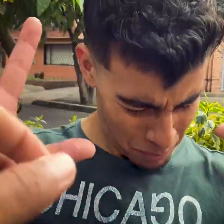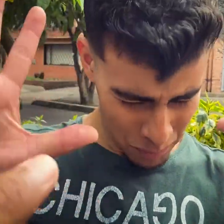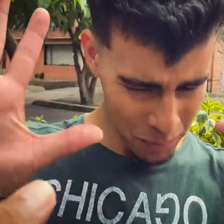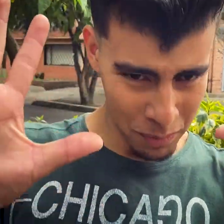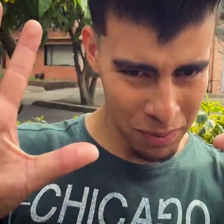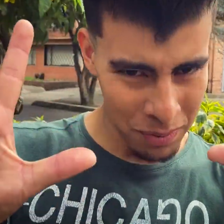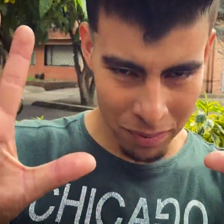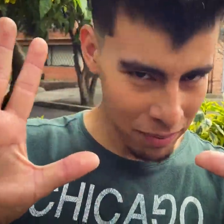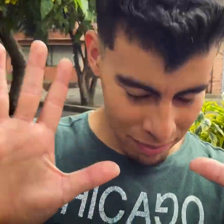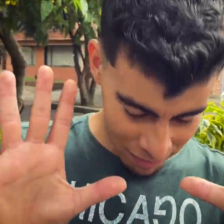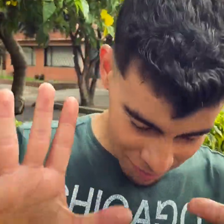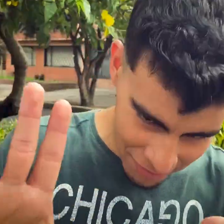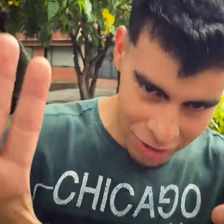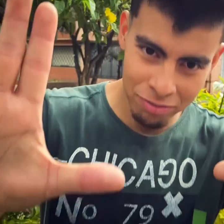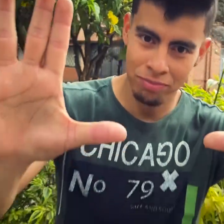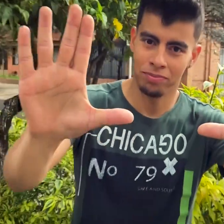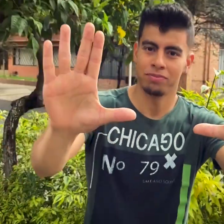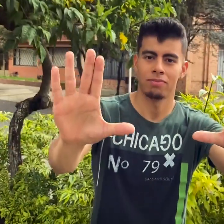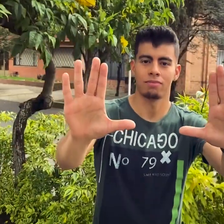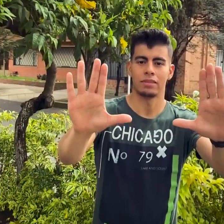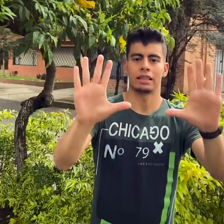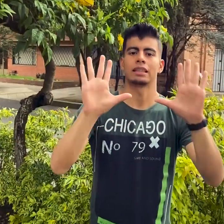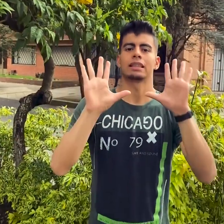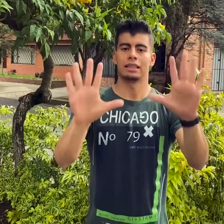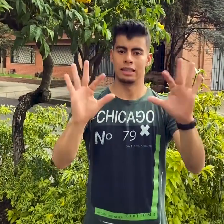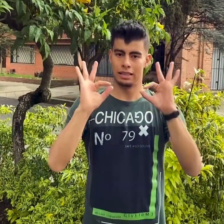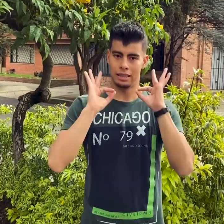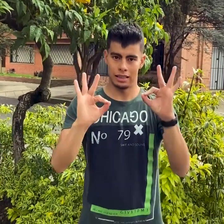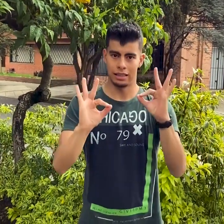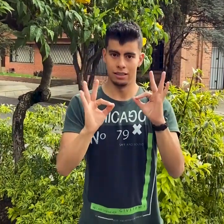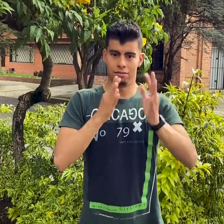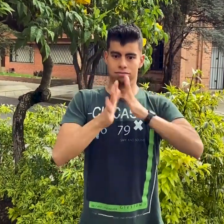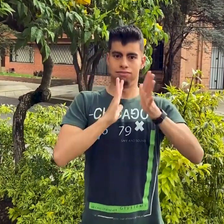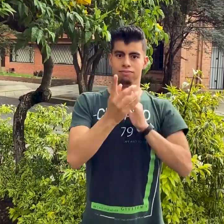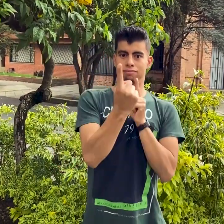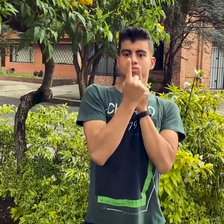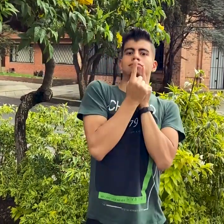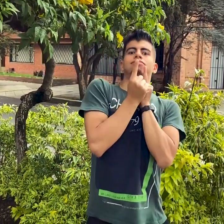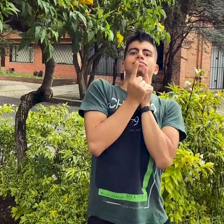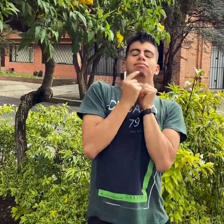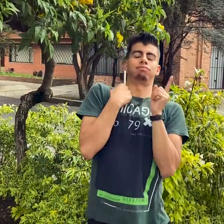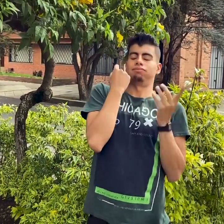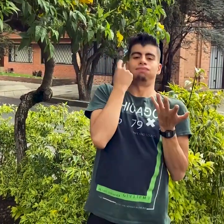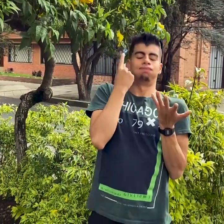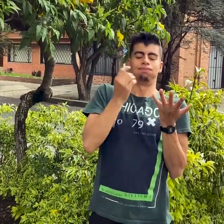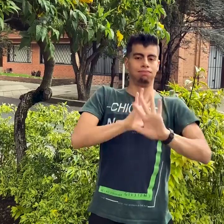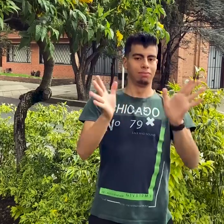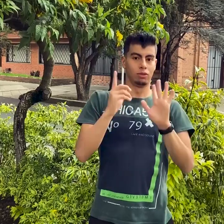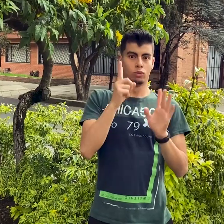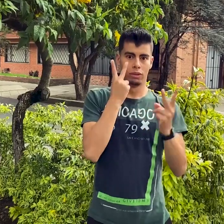Espera, mantén tu distancia. Perfecto, ahí está bien. Si haces señas tan cerca de mí no puedo entenderte, necesito que estés a una distancia